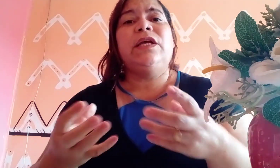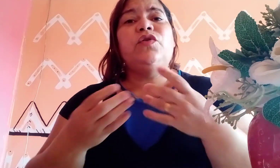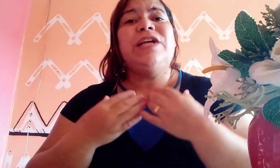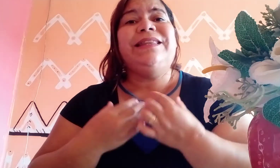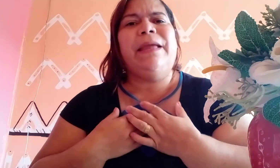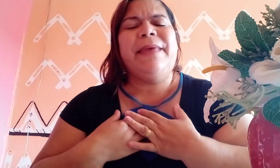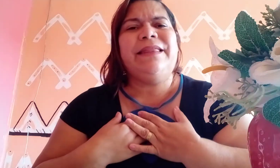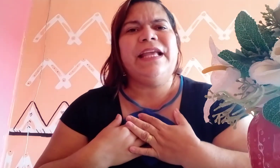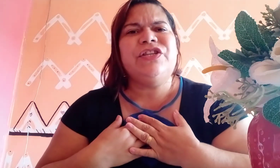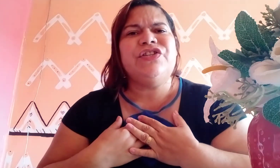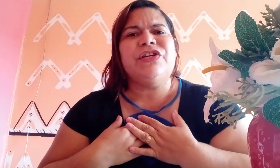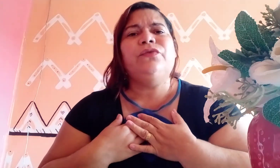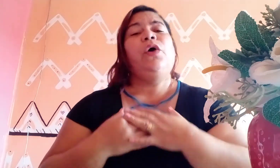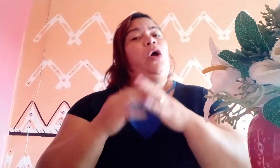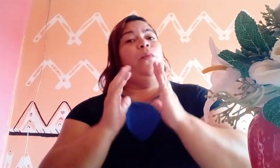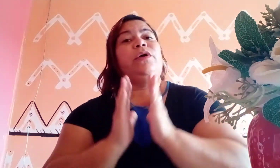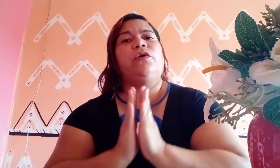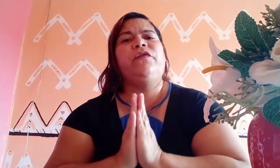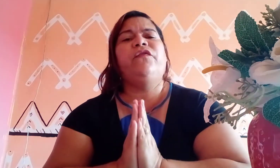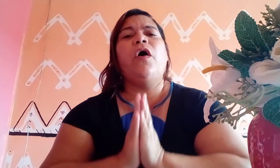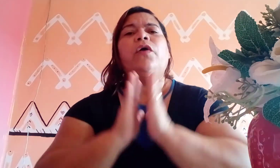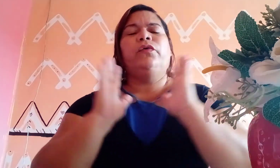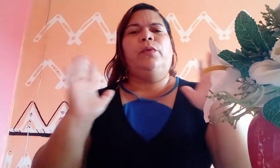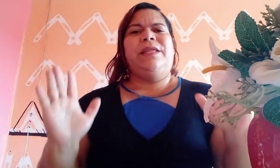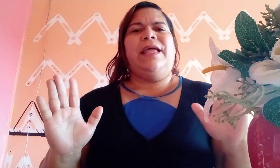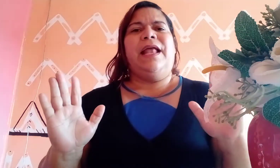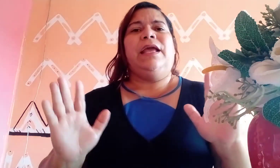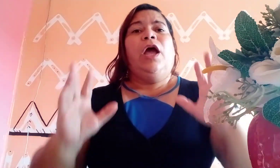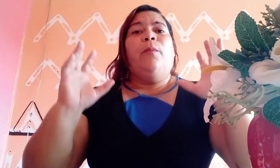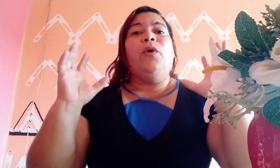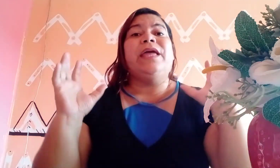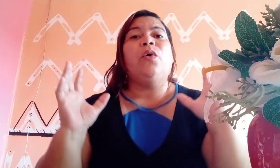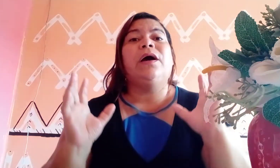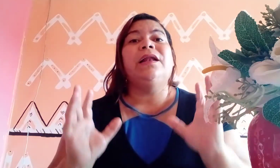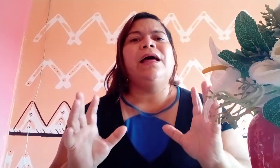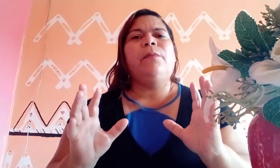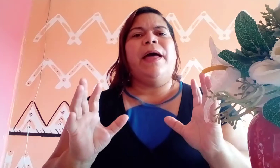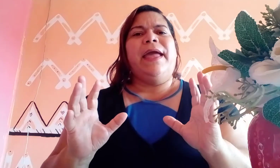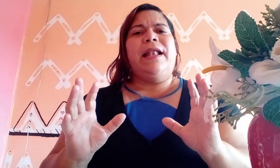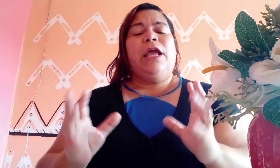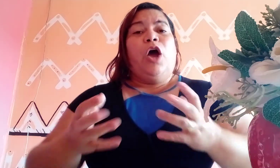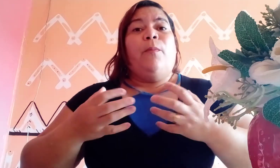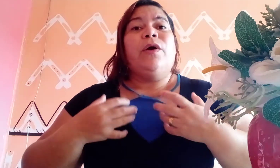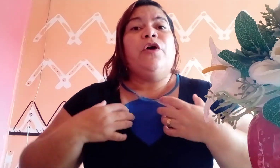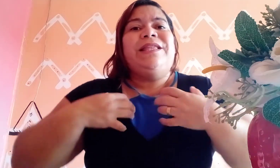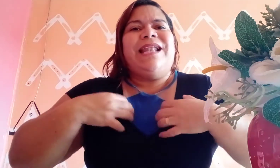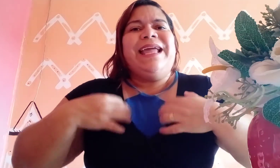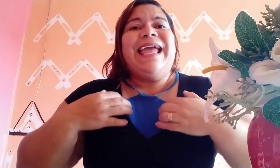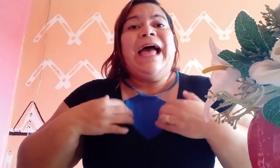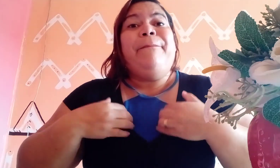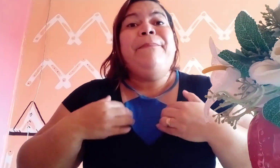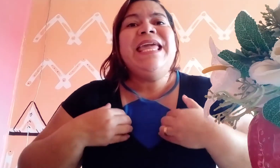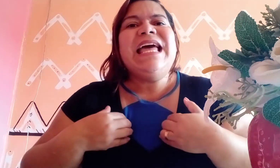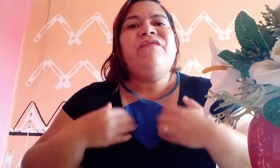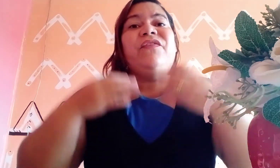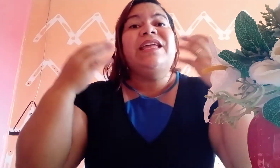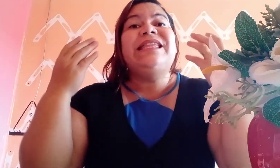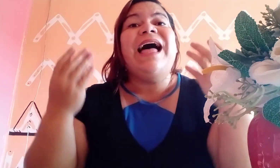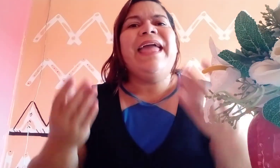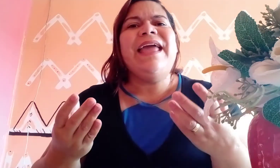Senhor já tem me atendido, porque eu invoco o nome dEle, porque eu clamo a Ele, porque eu entreguei a minha vida a